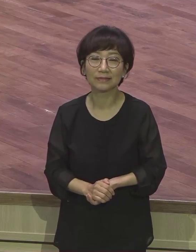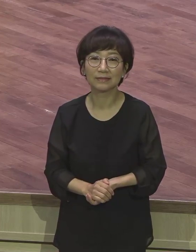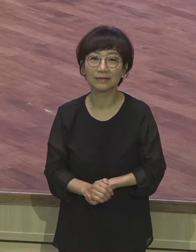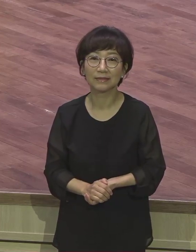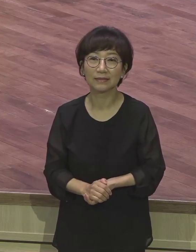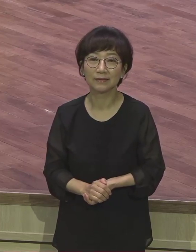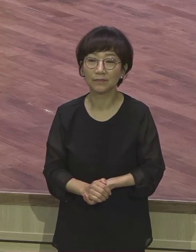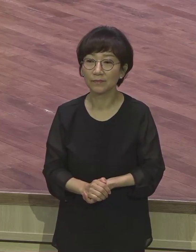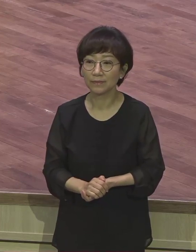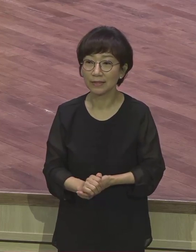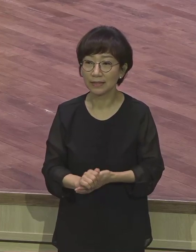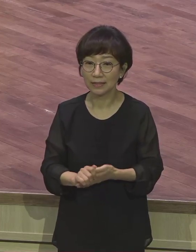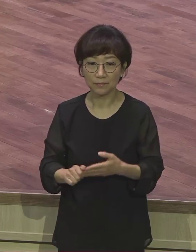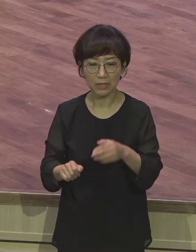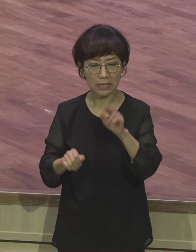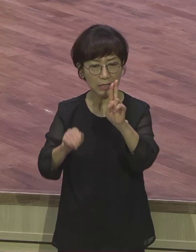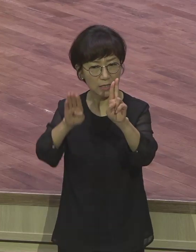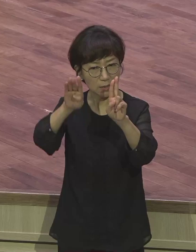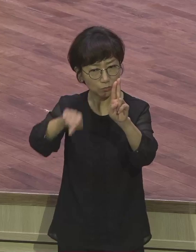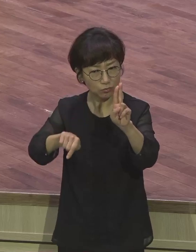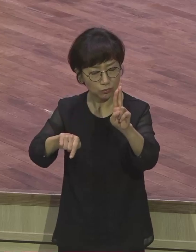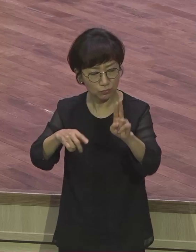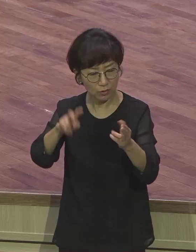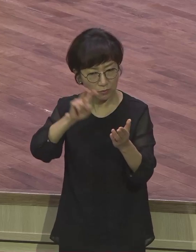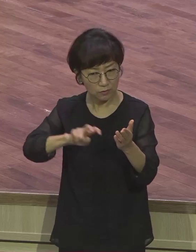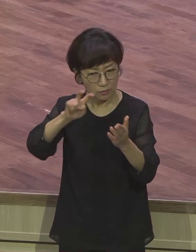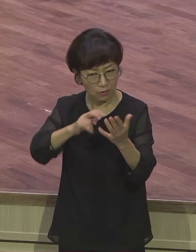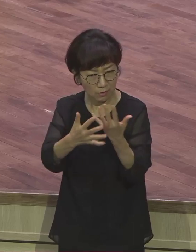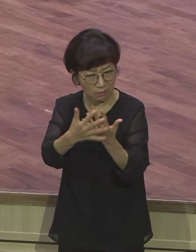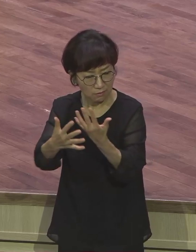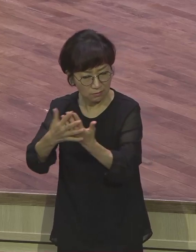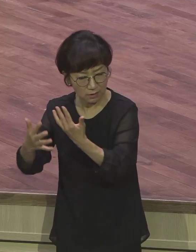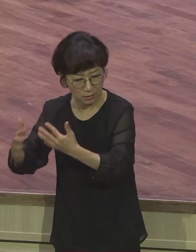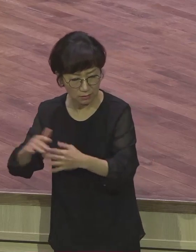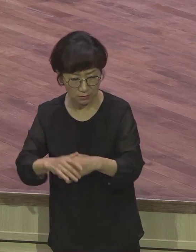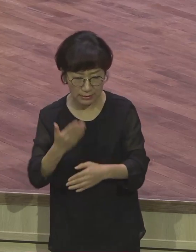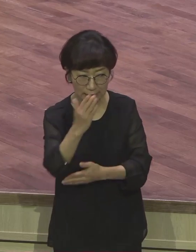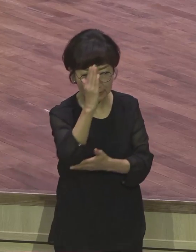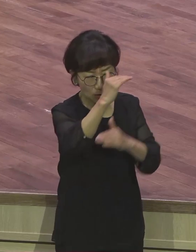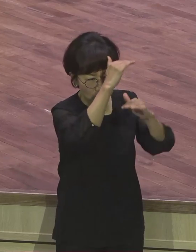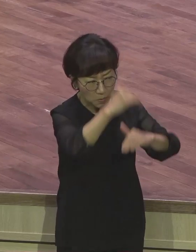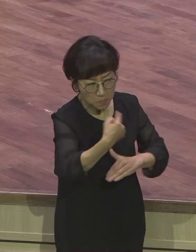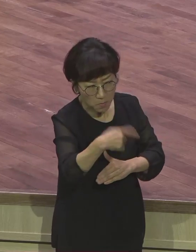이부 성가대는 본문을 다 미리 묵상해가지고 잔양을 선택하는 것 같아요.